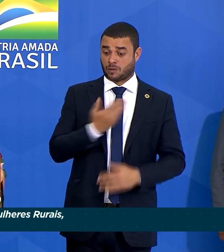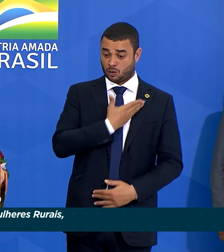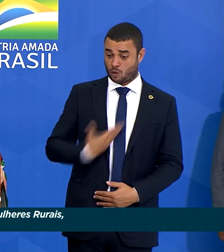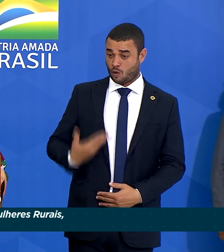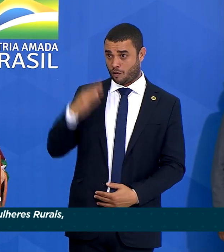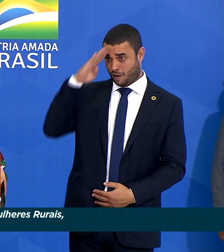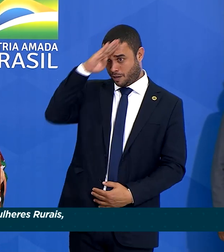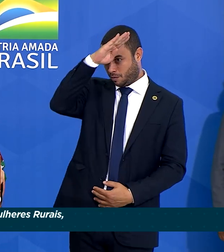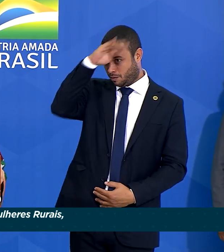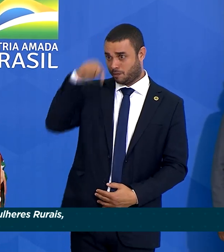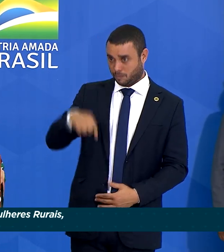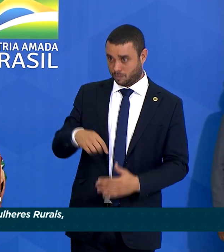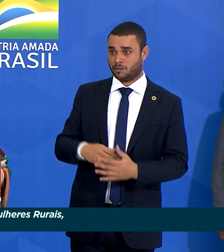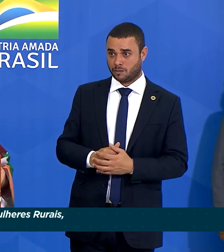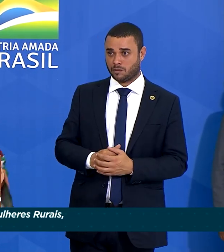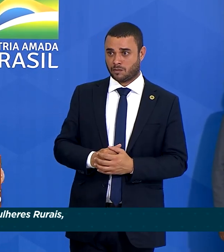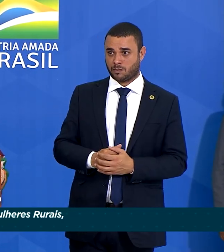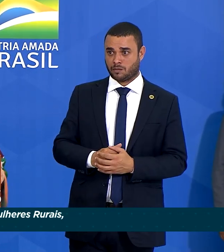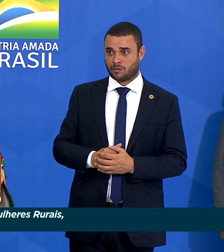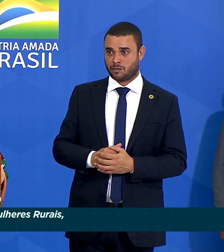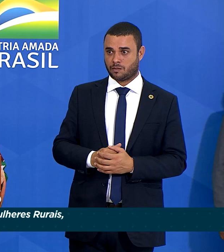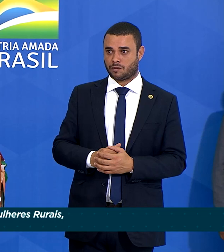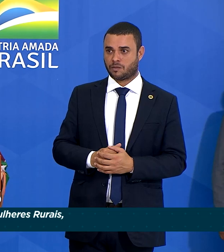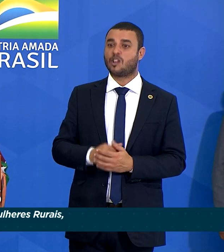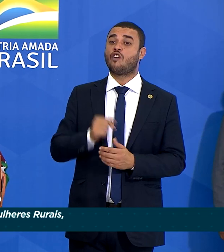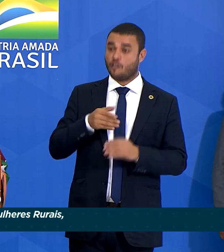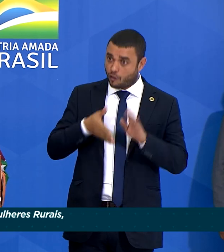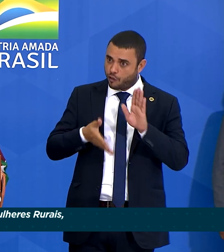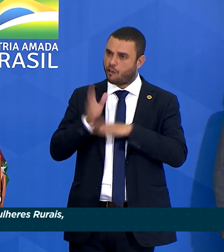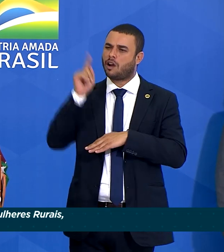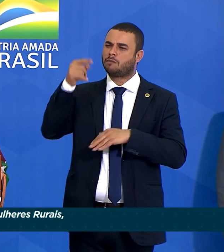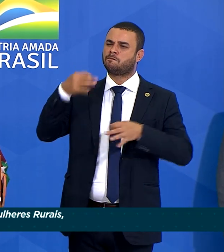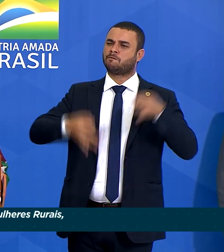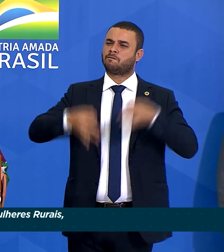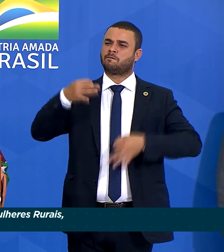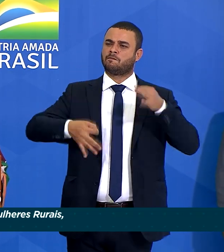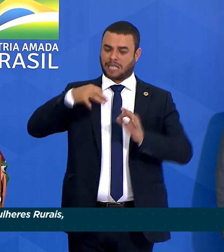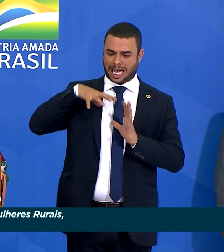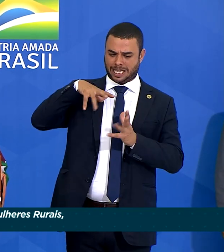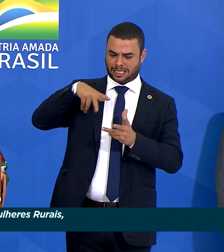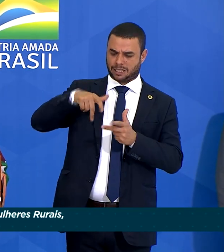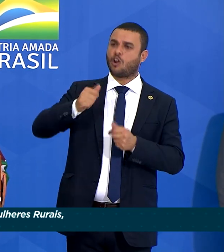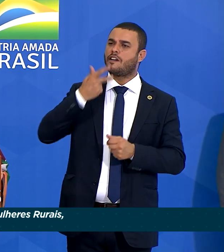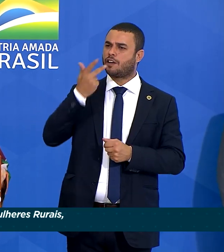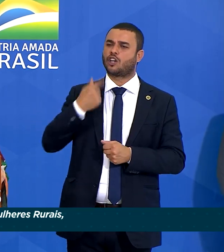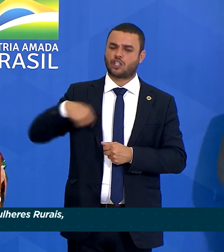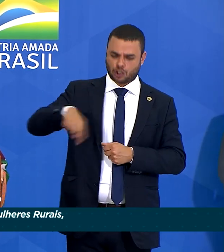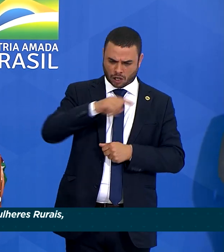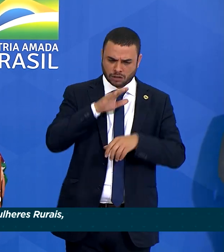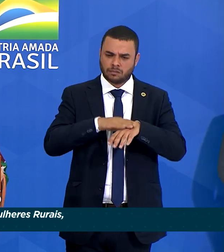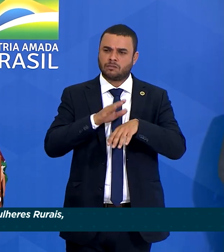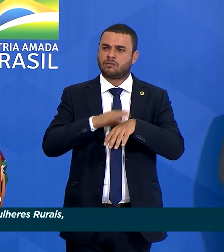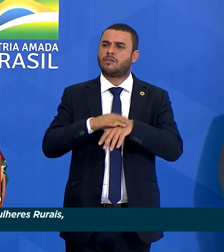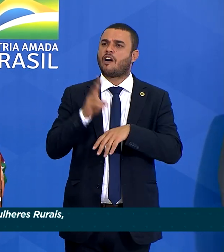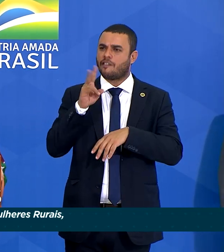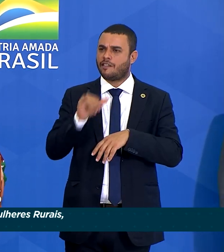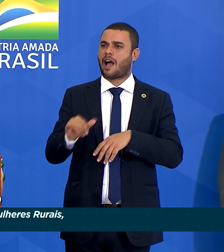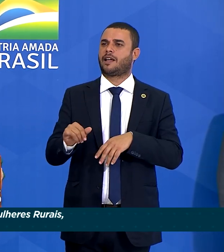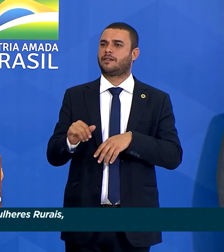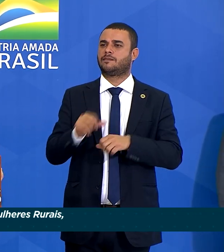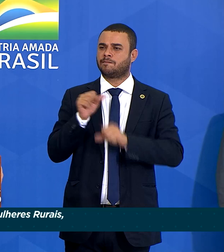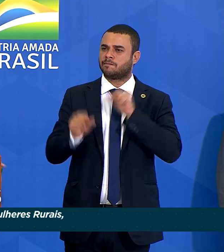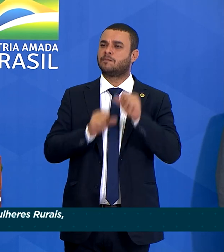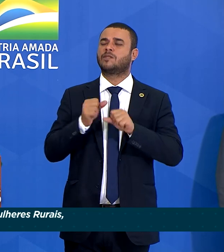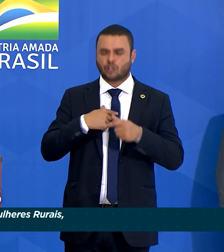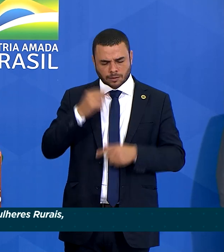Bolsonaro foi à corte internacional e disse, nós vamos zerar e nós vamos virar essa página. E nós